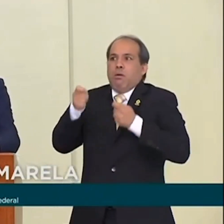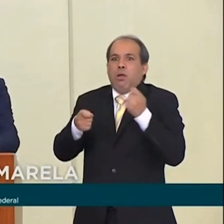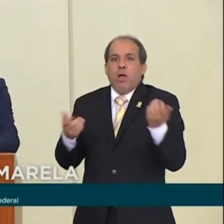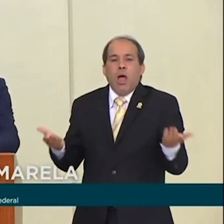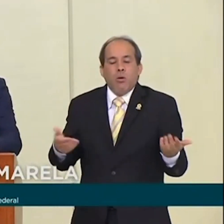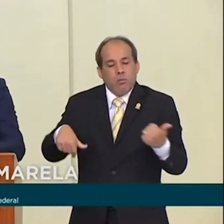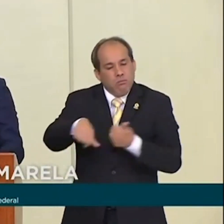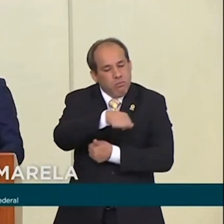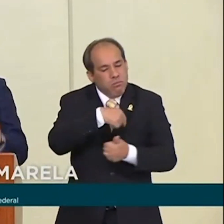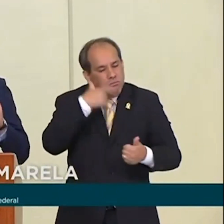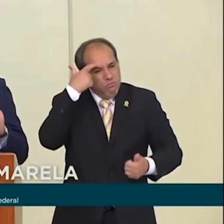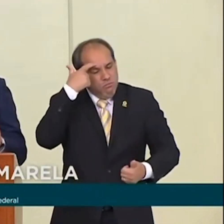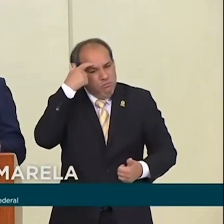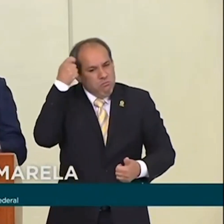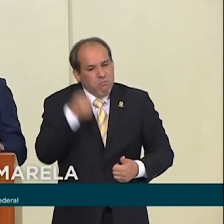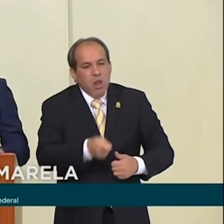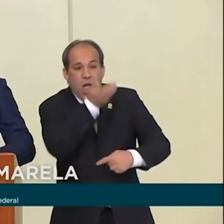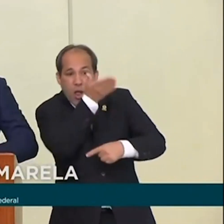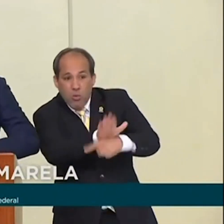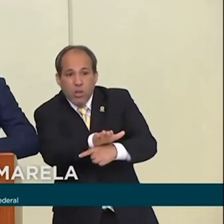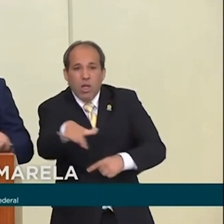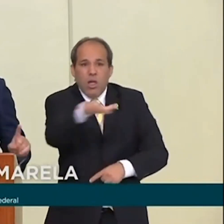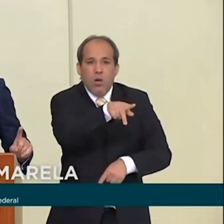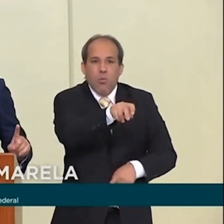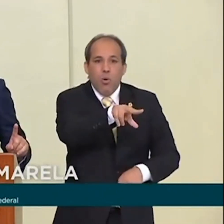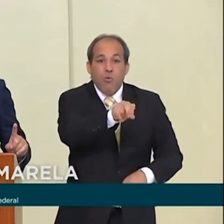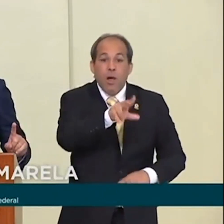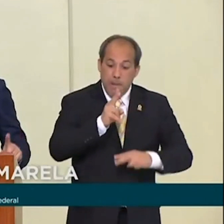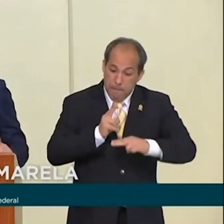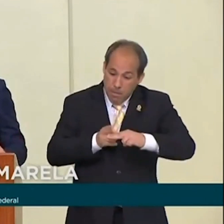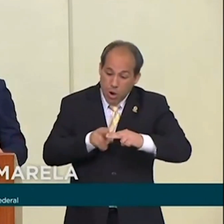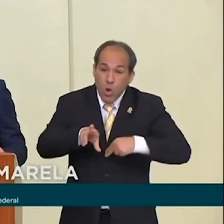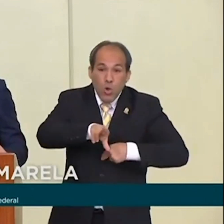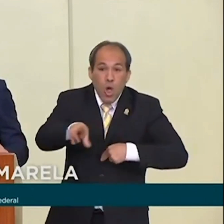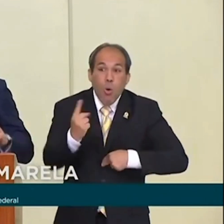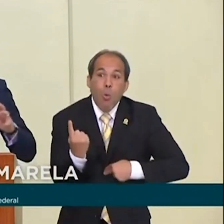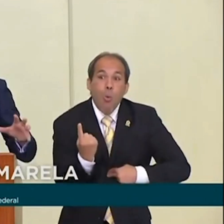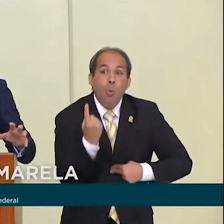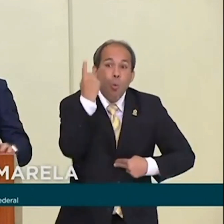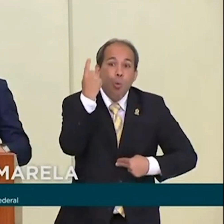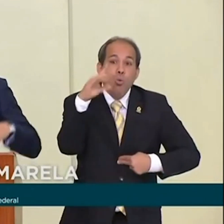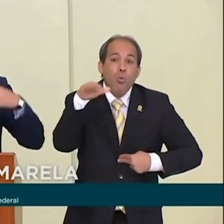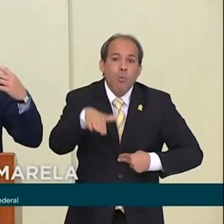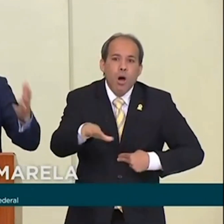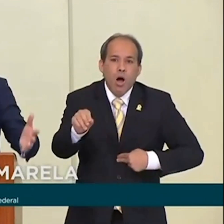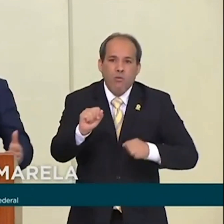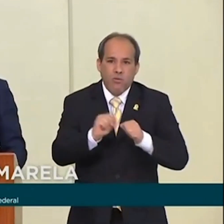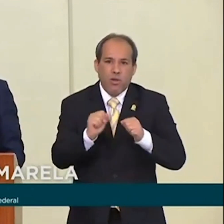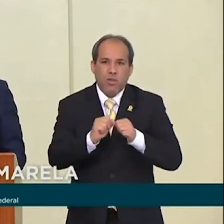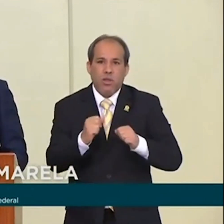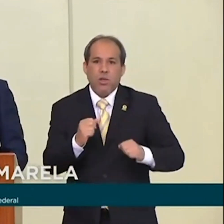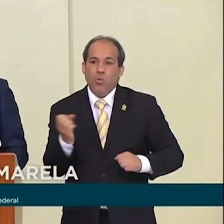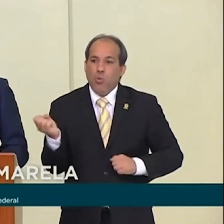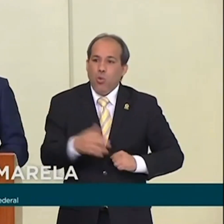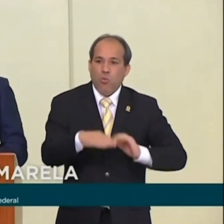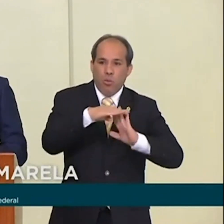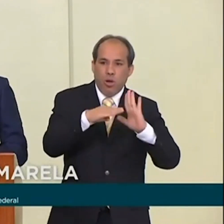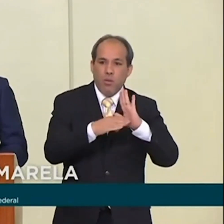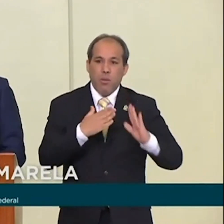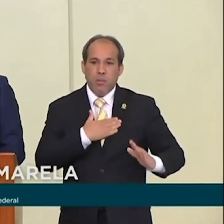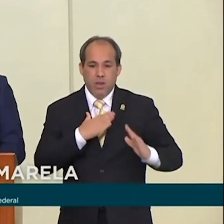ajudar a população, mesmo a Caixa, não sendo a única que vai fazer o Minha Casa Minha Vida e o novo programa,